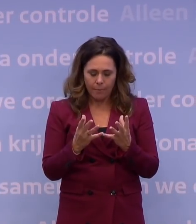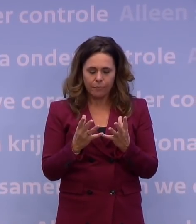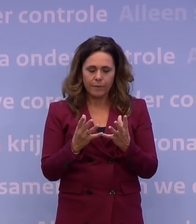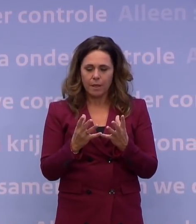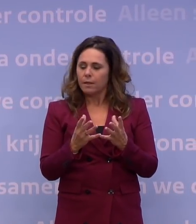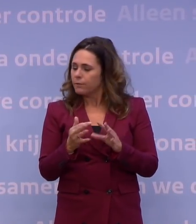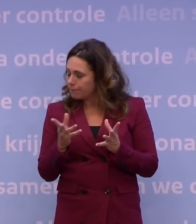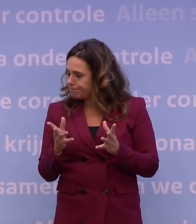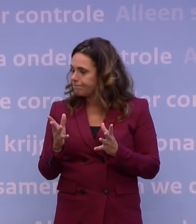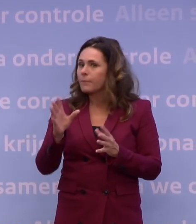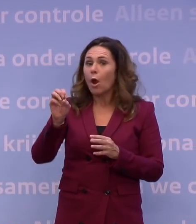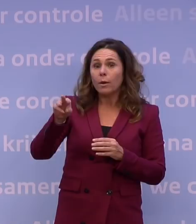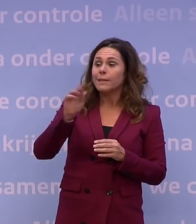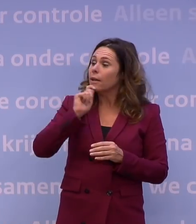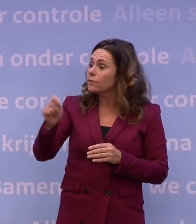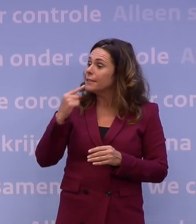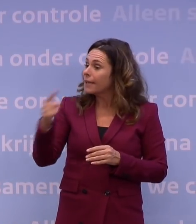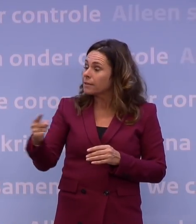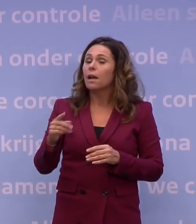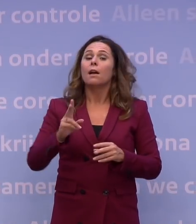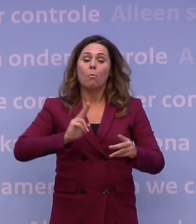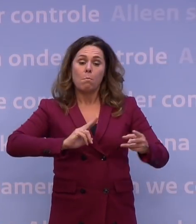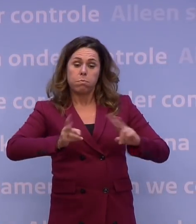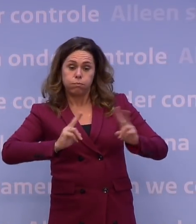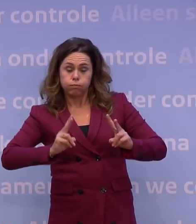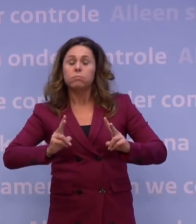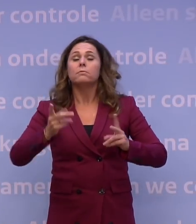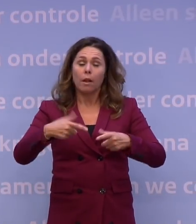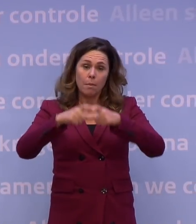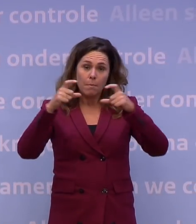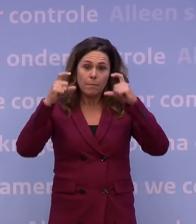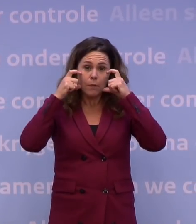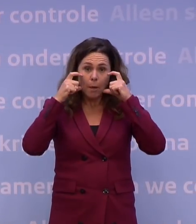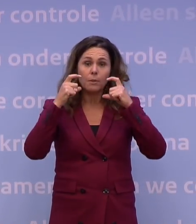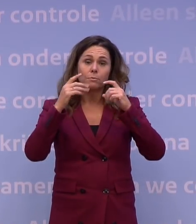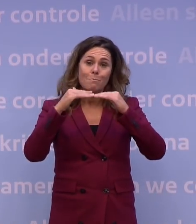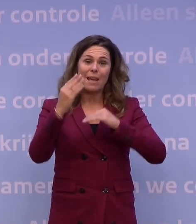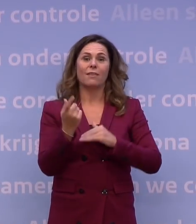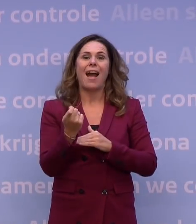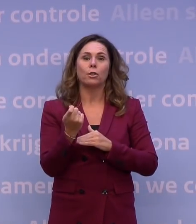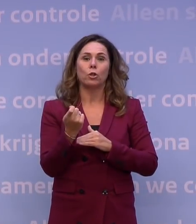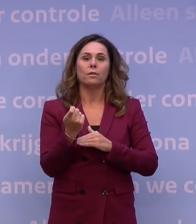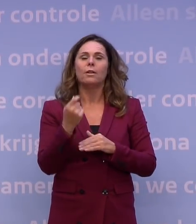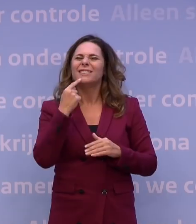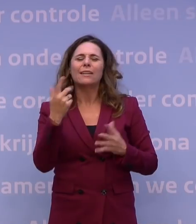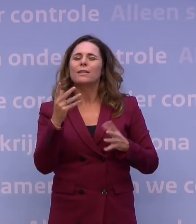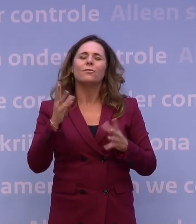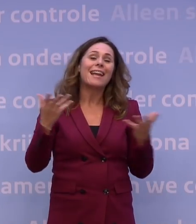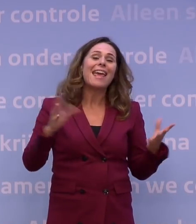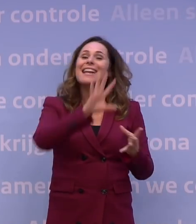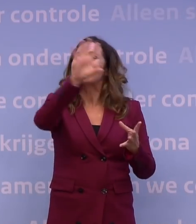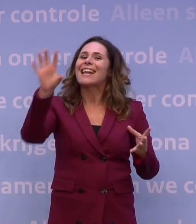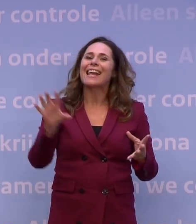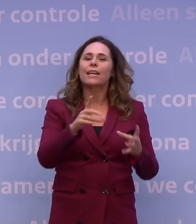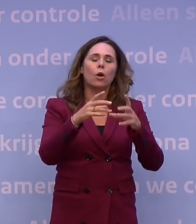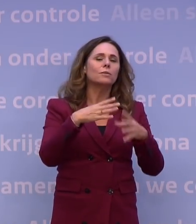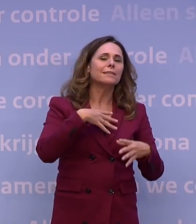op het OMT-advies, wat inderdaad zegt, bij sterke oplopen kan het wel degelijk meerwaarde hebben. We zeggen nu ook niet voor de hele regio's Amsterdam, Rotterdam en